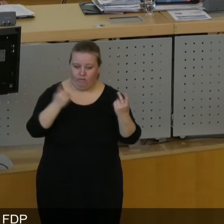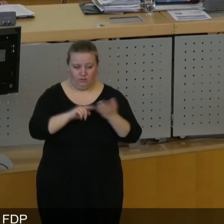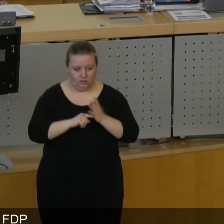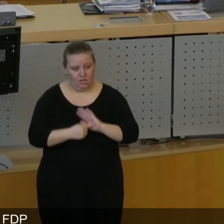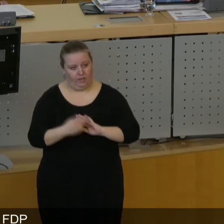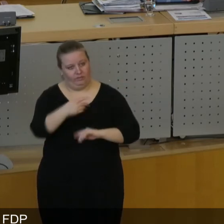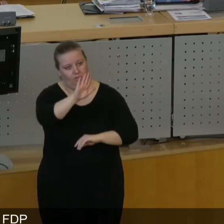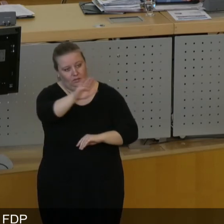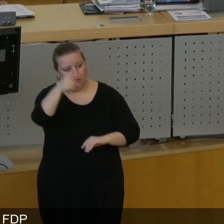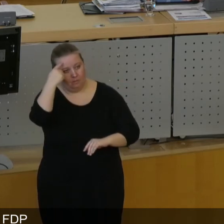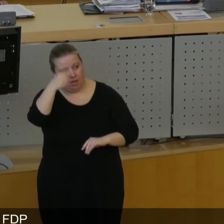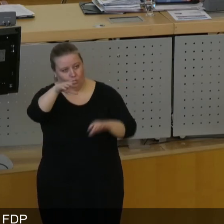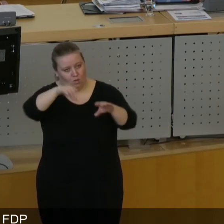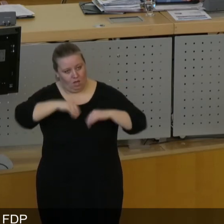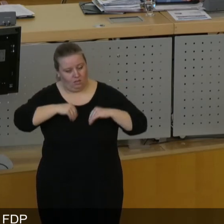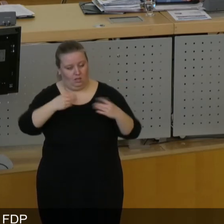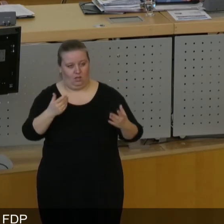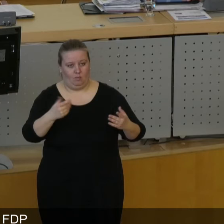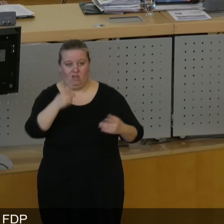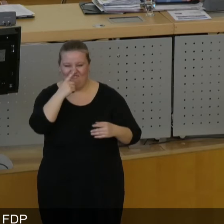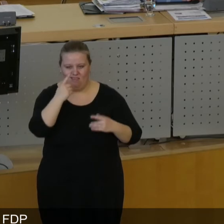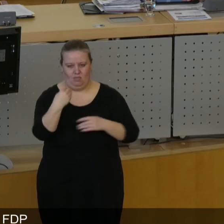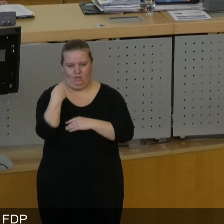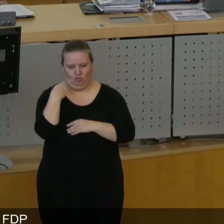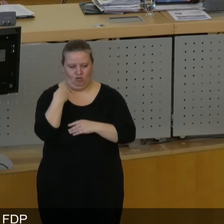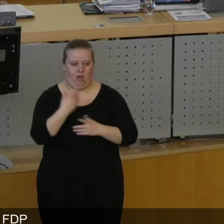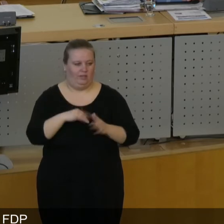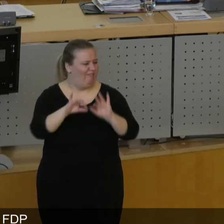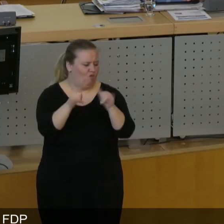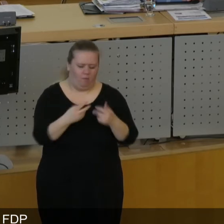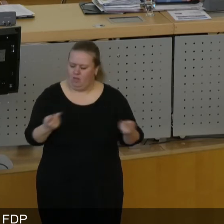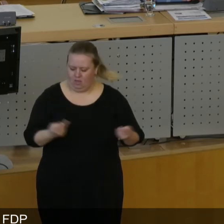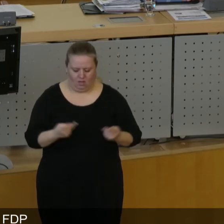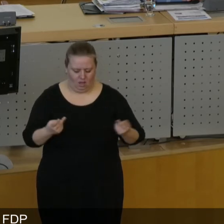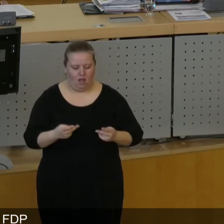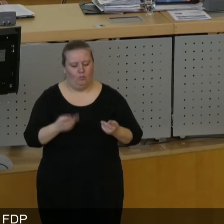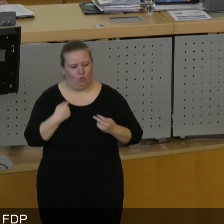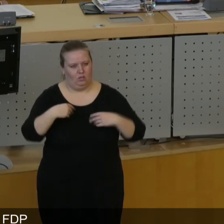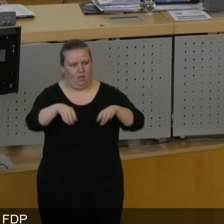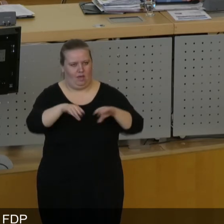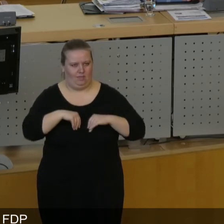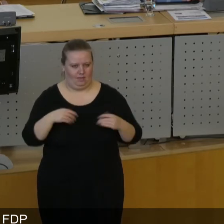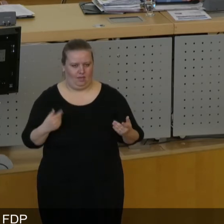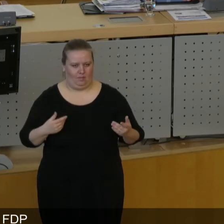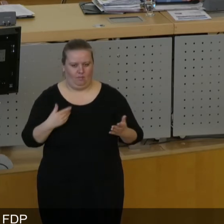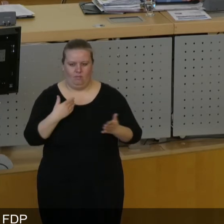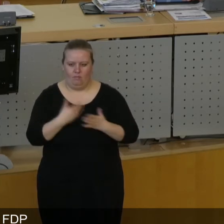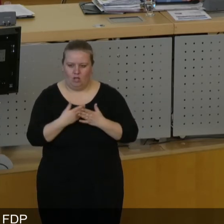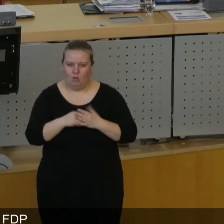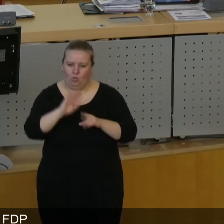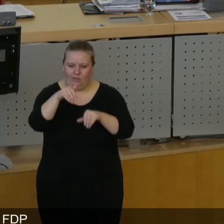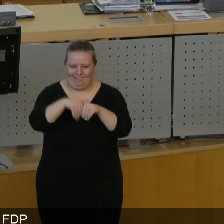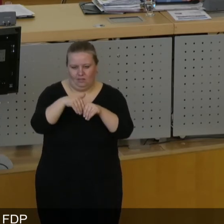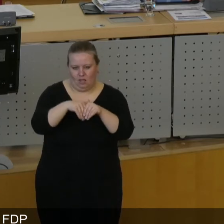Wille, die Meinungen der Bürger ernst zu nehmen, wenn sie geäußert werden, in welcher Form auch immer sie geäußert werden, auch wenn der